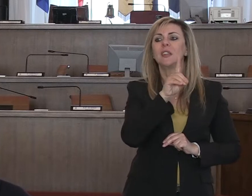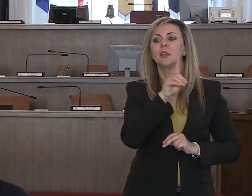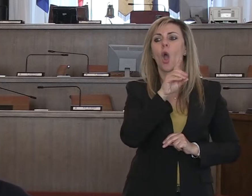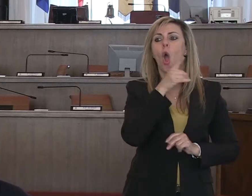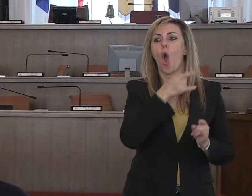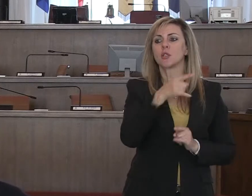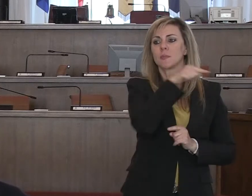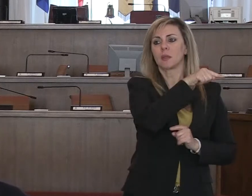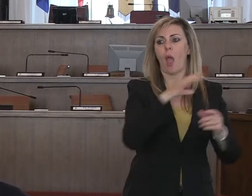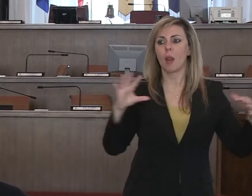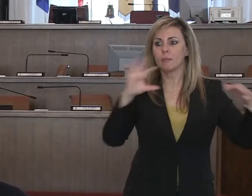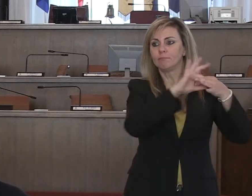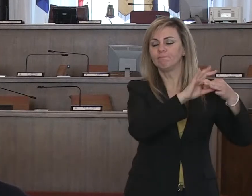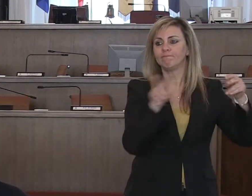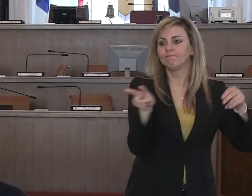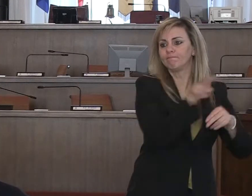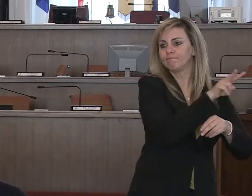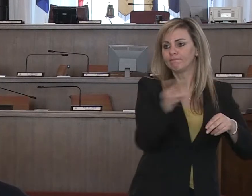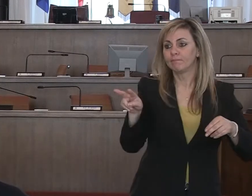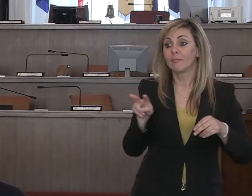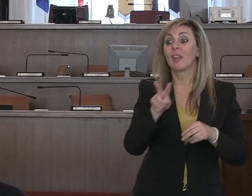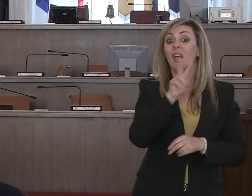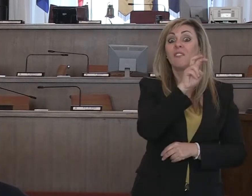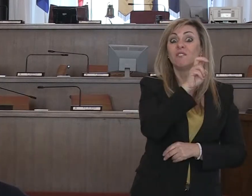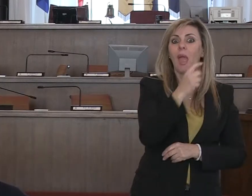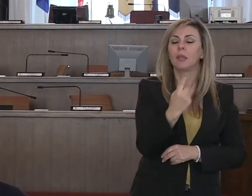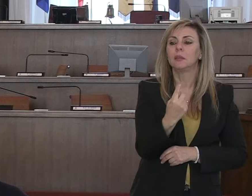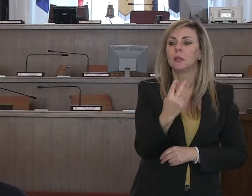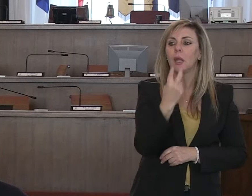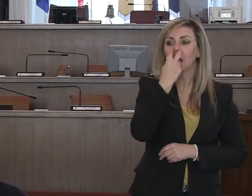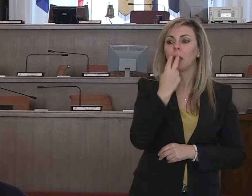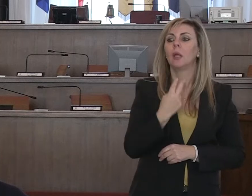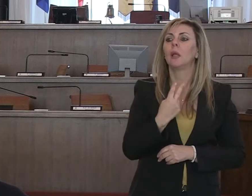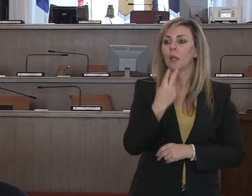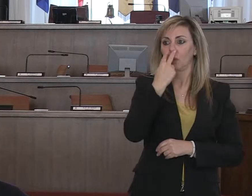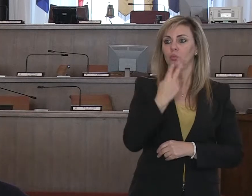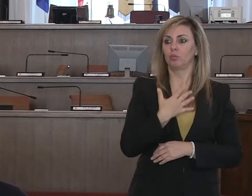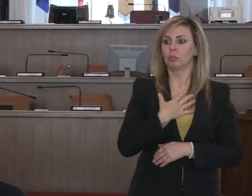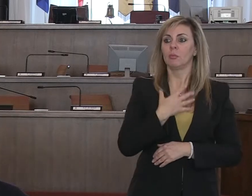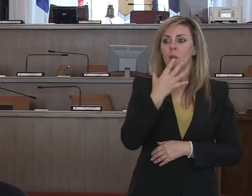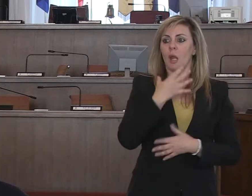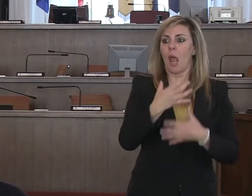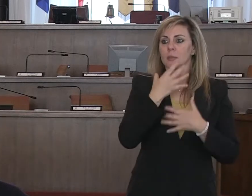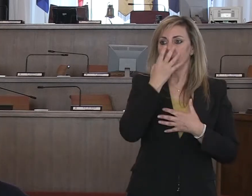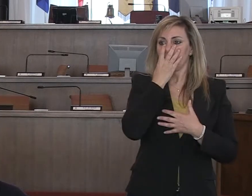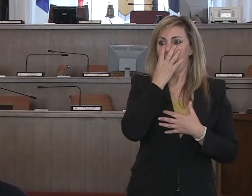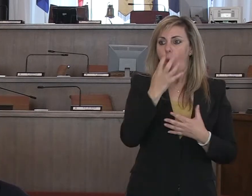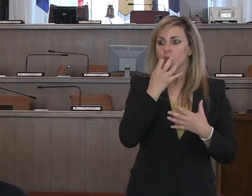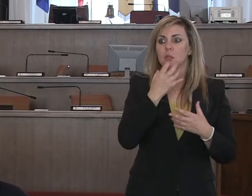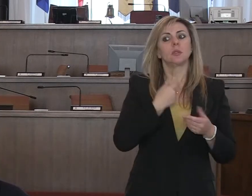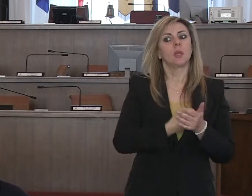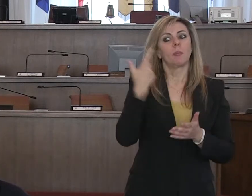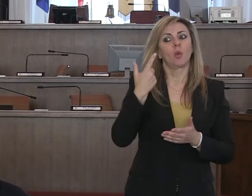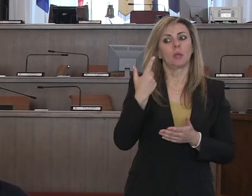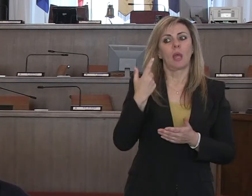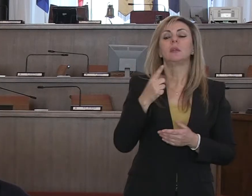Di questi 20 pazienti sono intubati, c'è un eccesso di un supporto respiratorio importante a Pescara e